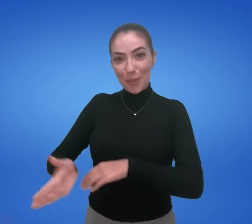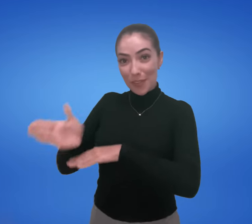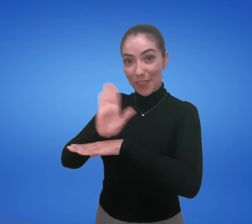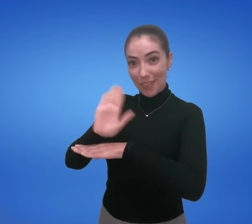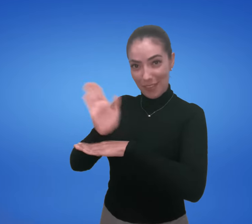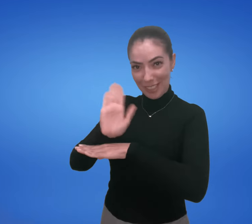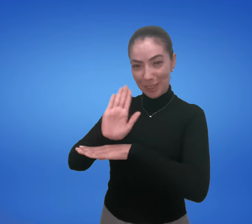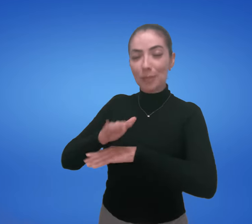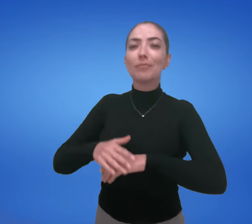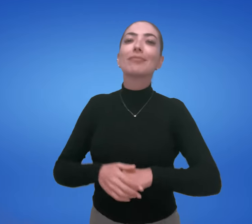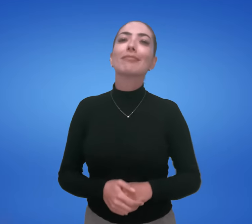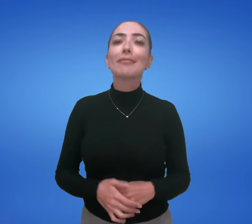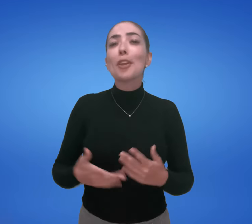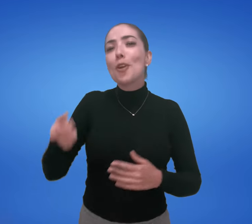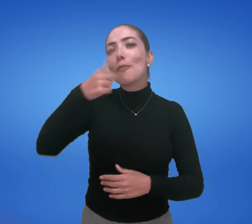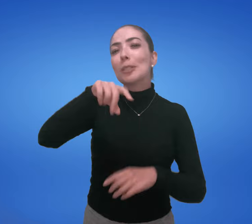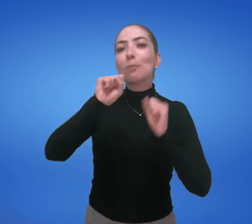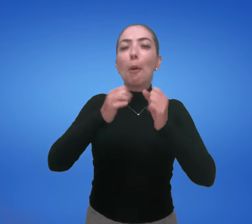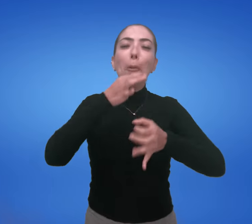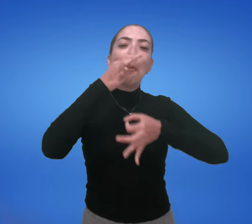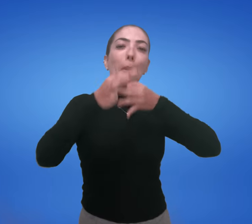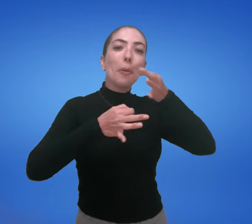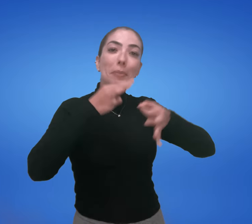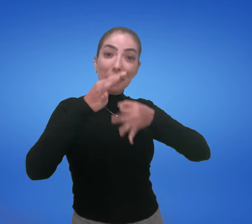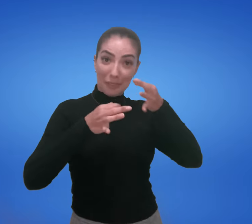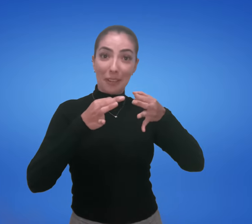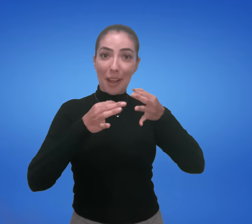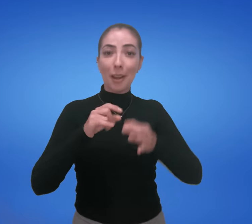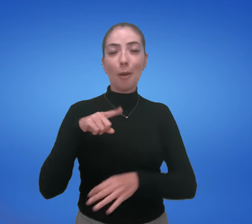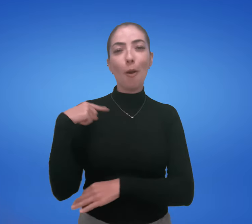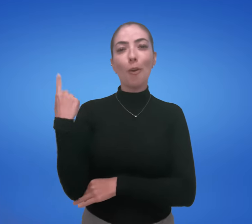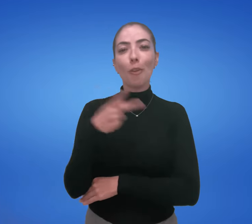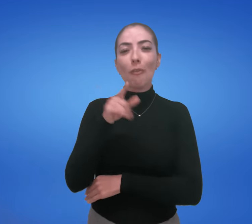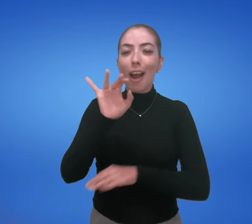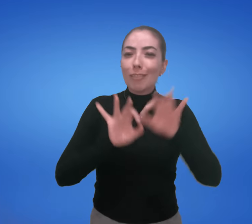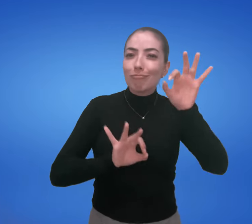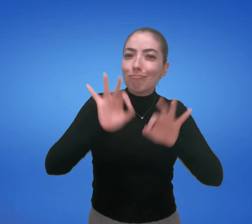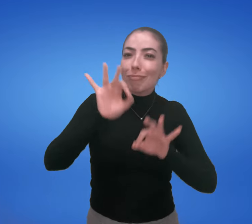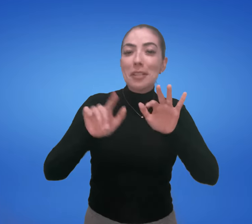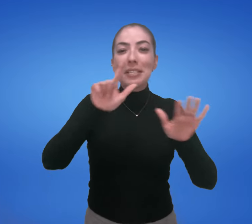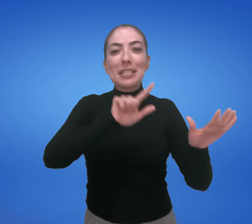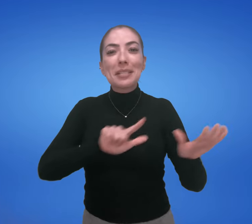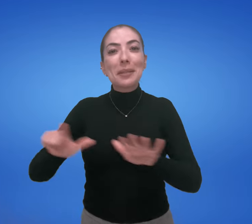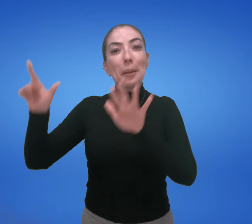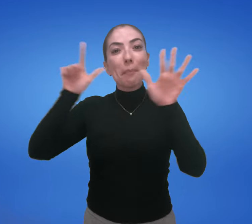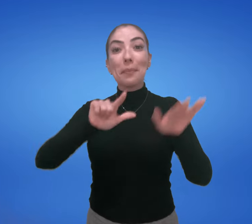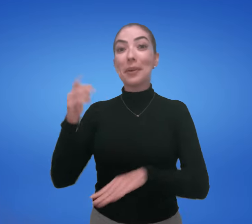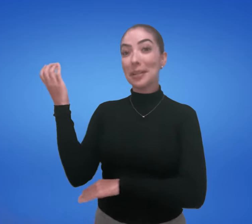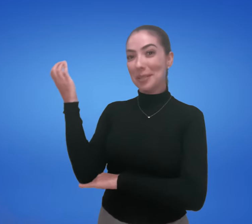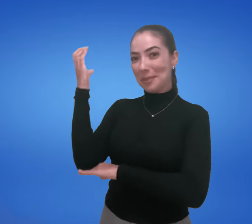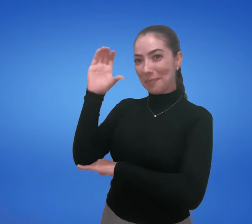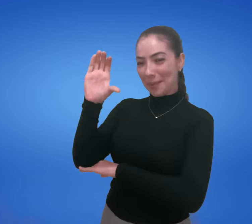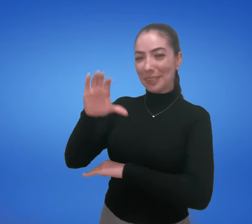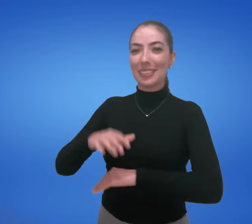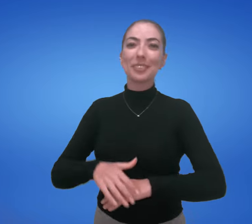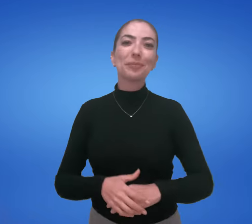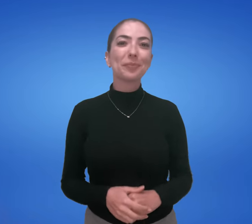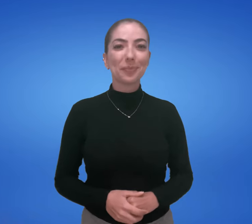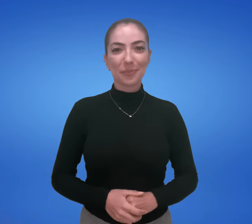Vocês gostaram desse vídeo? Então, coloque aqui as suas sugestões que nós iremos ver e preparar novos conteúdos para